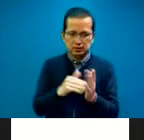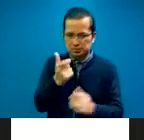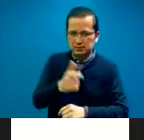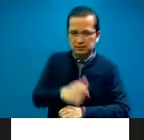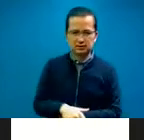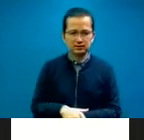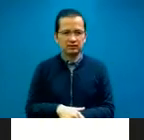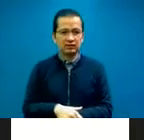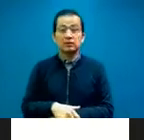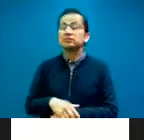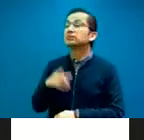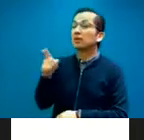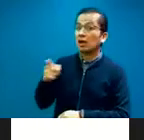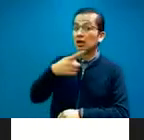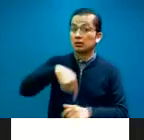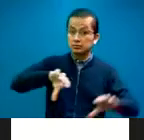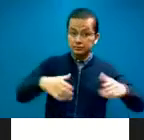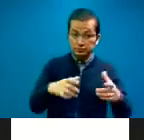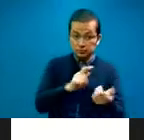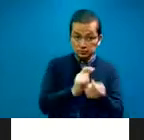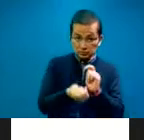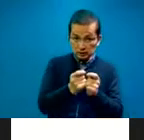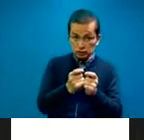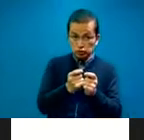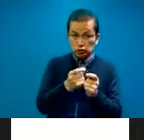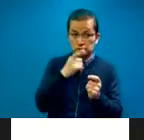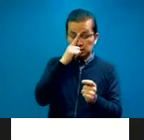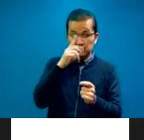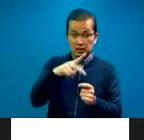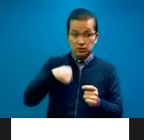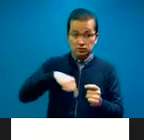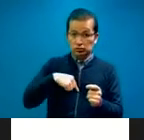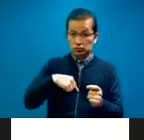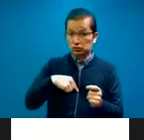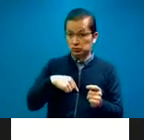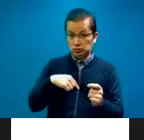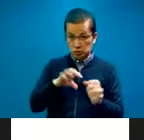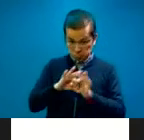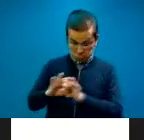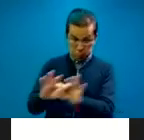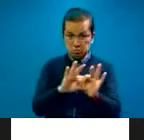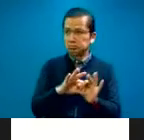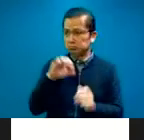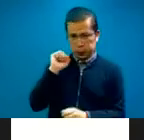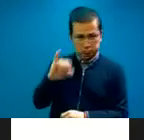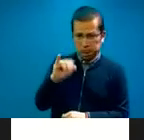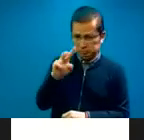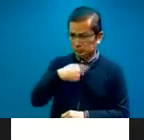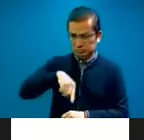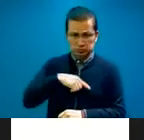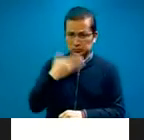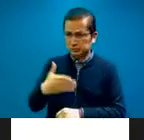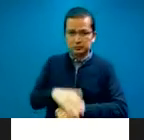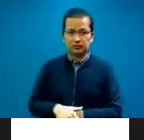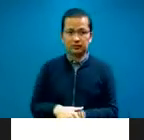les pueda decir que el gremio de la traducción no es unido y que somos gentusa, nada de eso. Eso, eso, Flor, eso quiero destacar. Para empezar, que